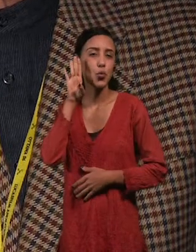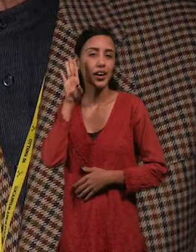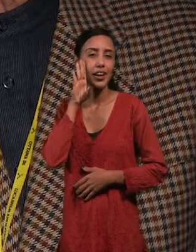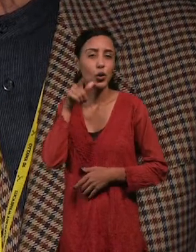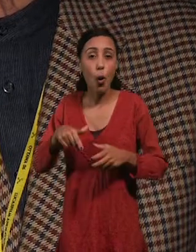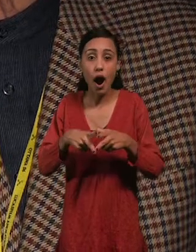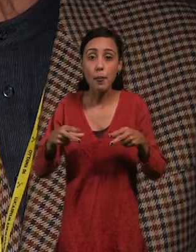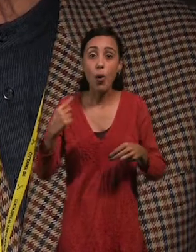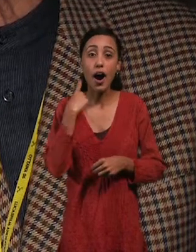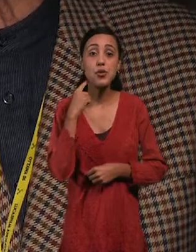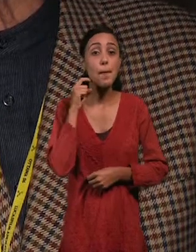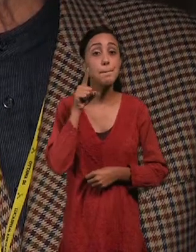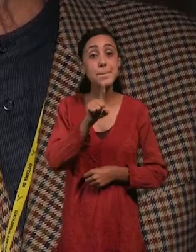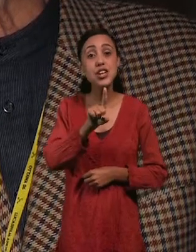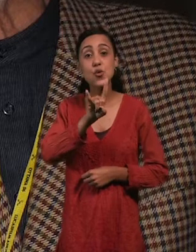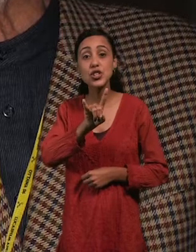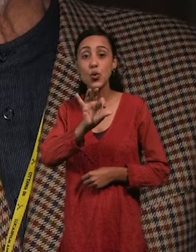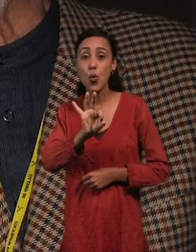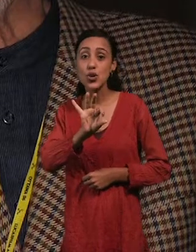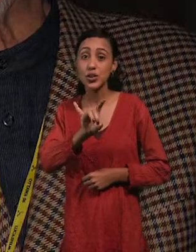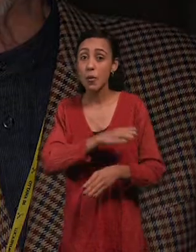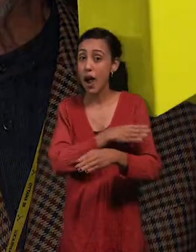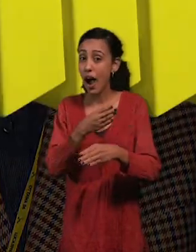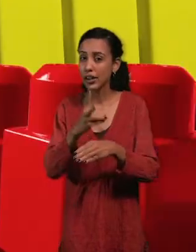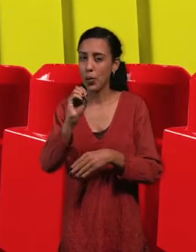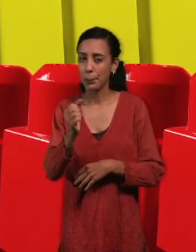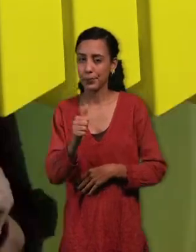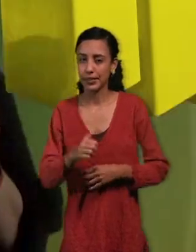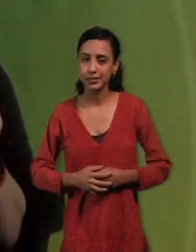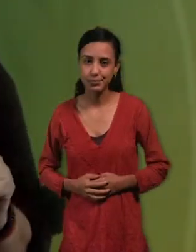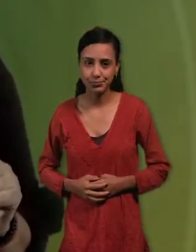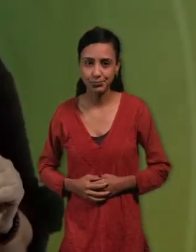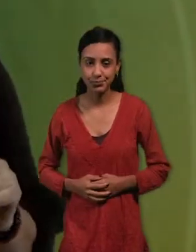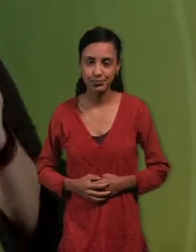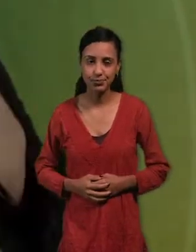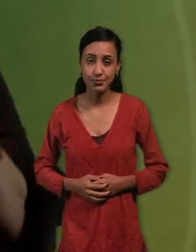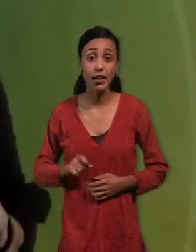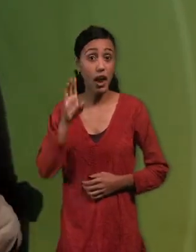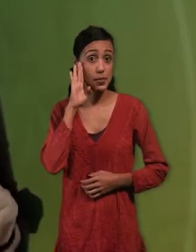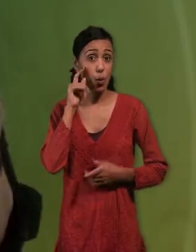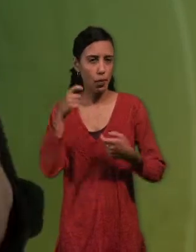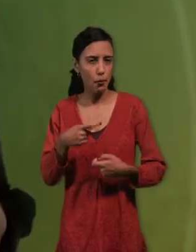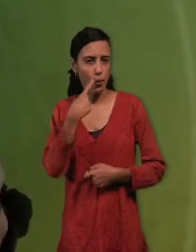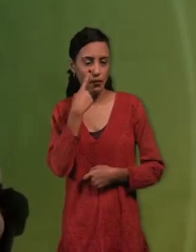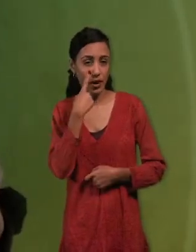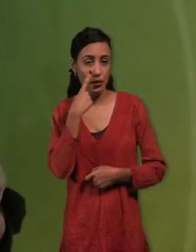desde 1989 hasta 2010. Para la animación, tenemos que tener en cuenta que en el stop motion,